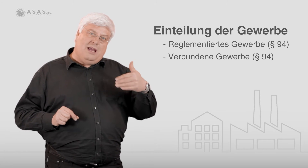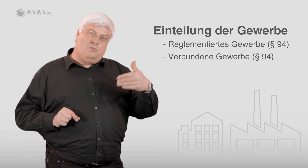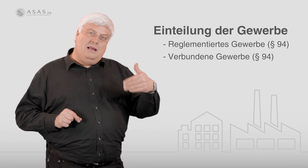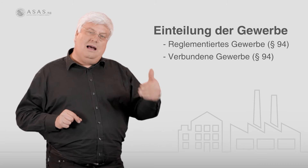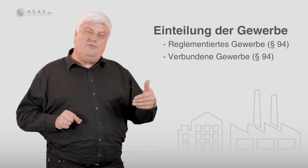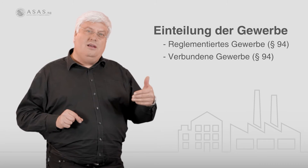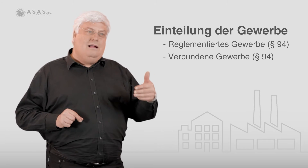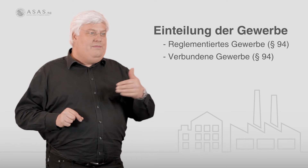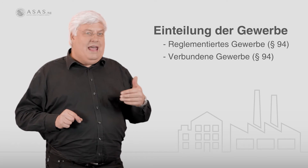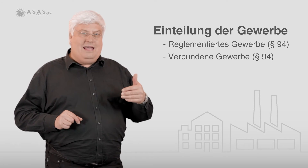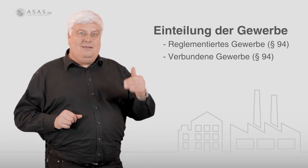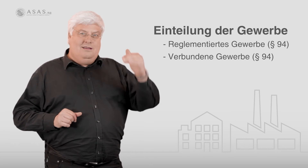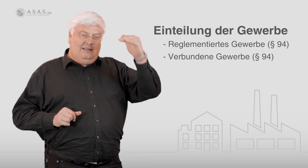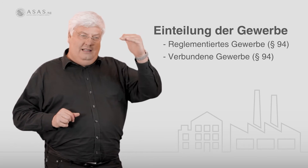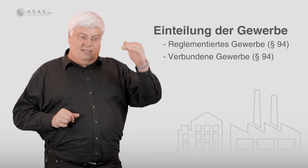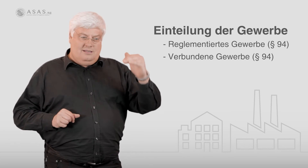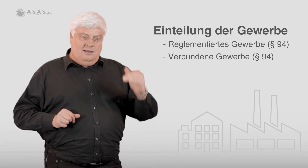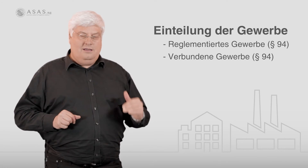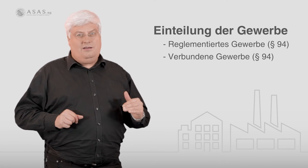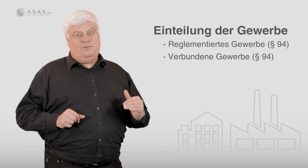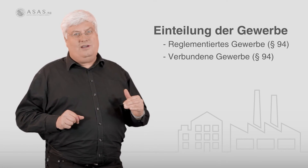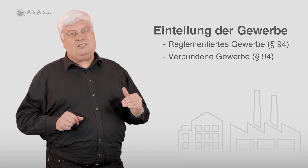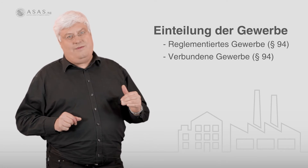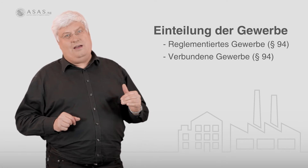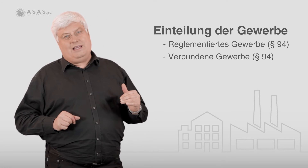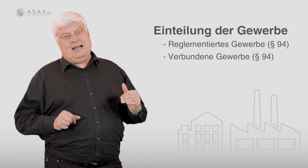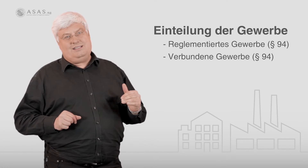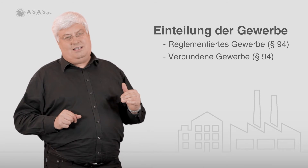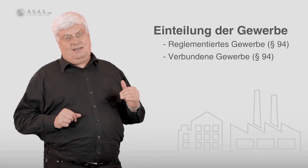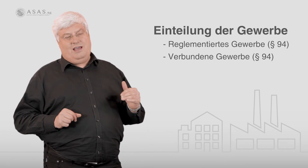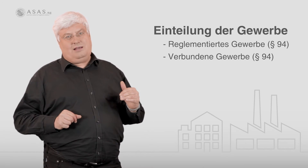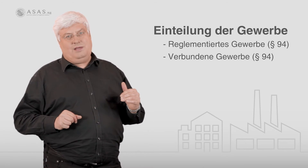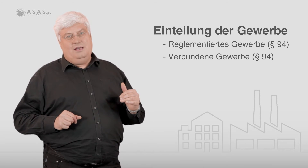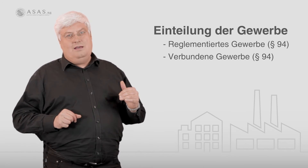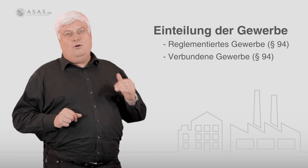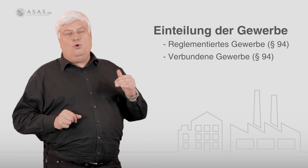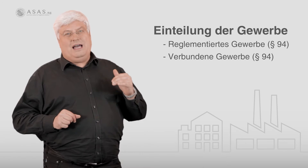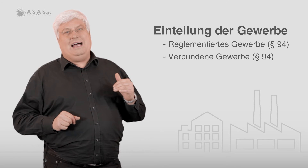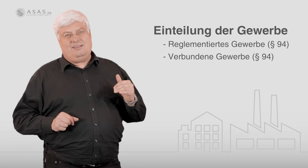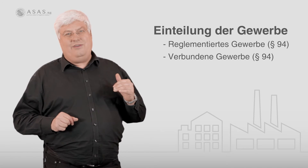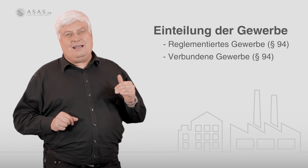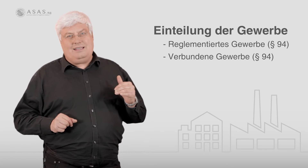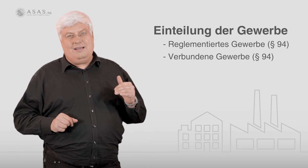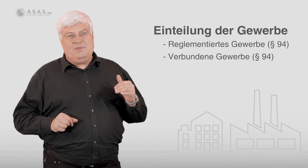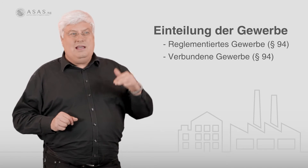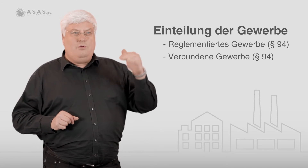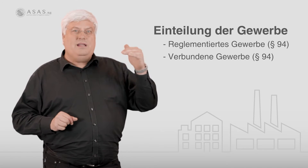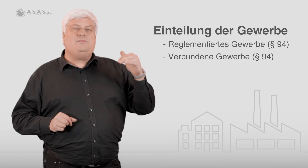beispielhaft. Nein, die Liste umfasst 82 Gewerbe oder Handwerke, wobei zwei